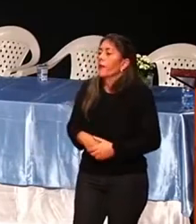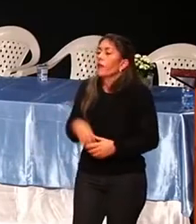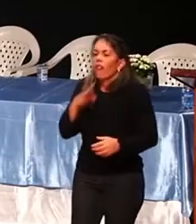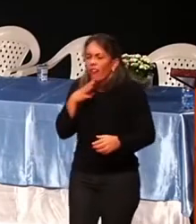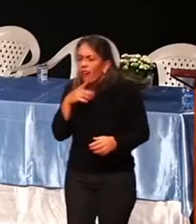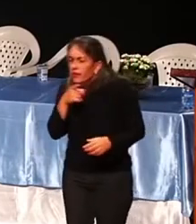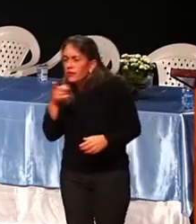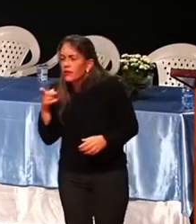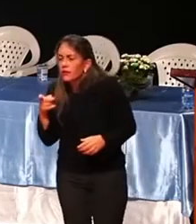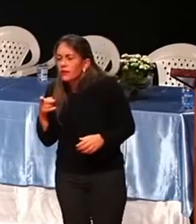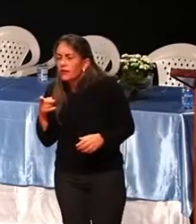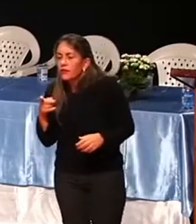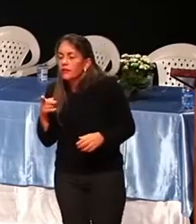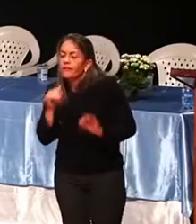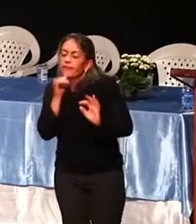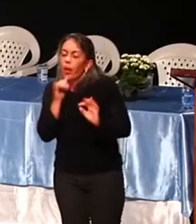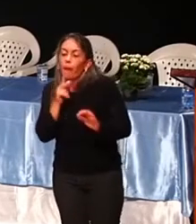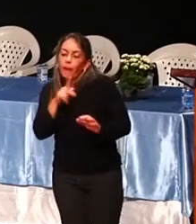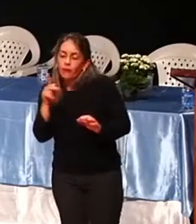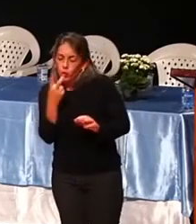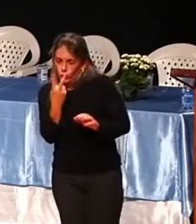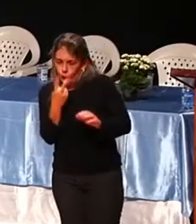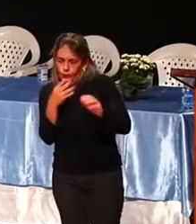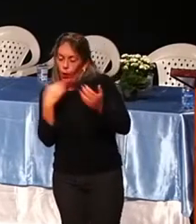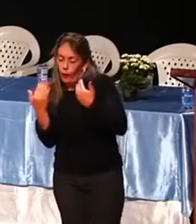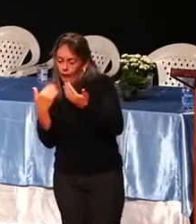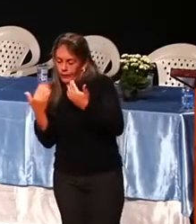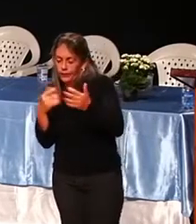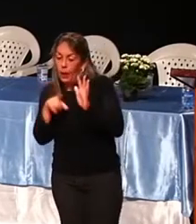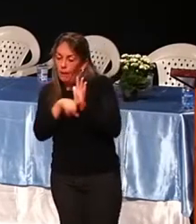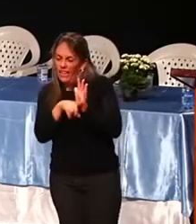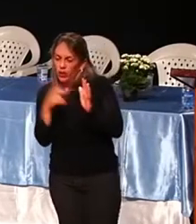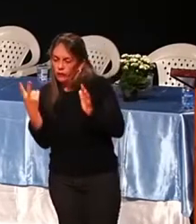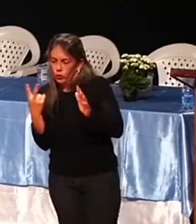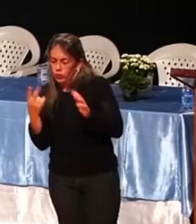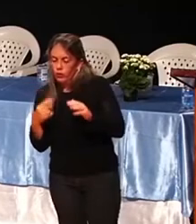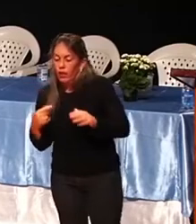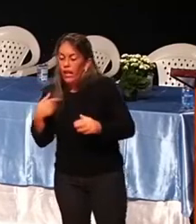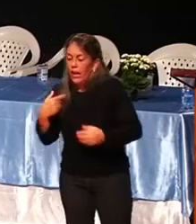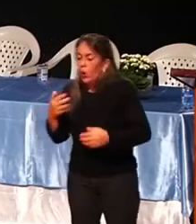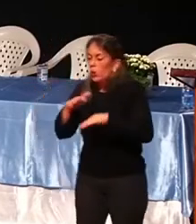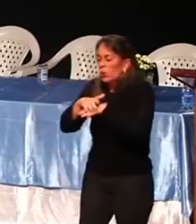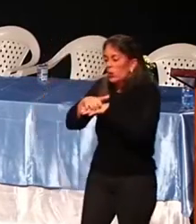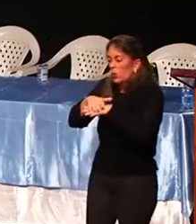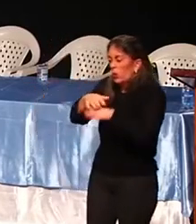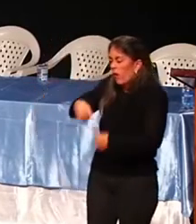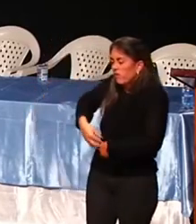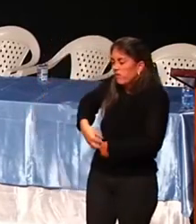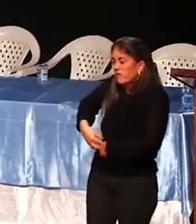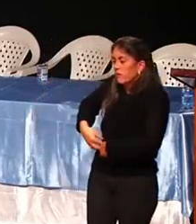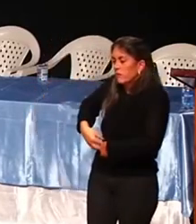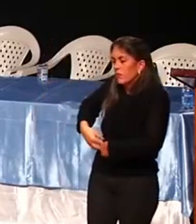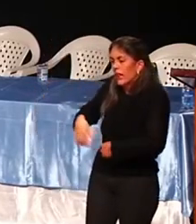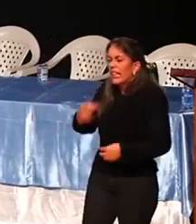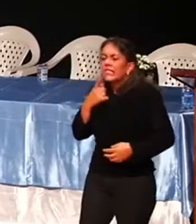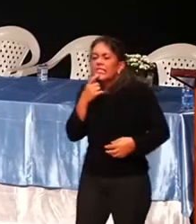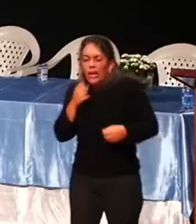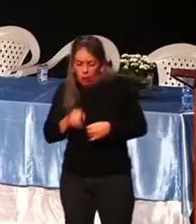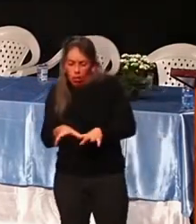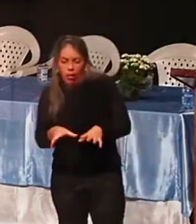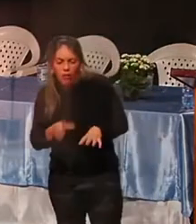Tipo aquelas duas professoras negativas conversando, uma fala pra outra, eu tenho uma úlcera. A outra, a tua sangra.